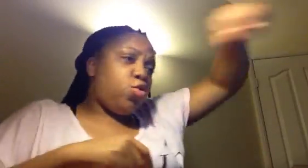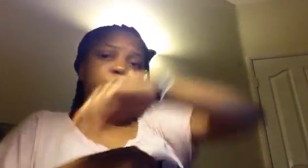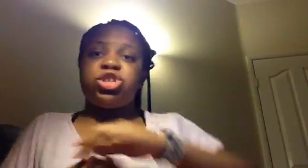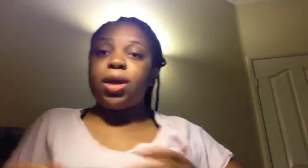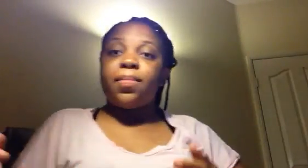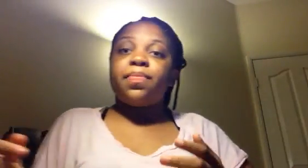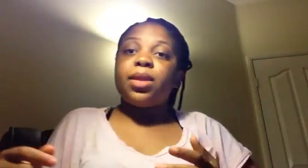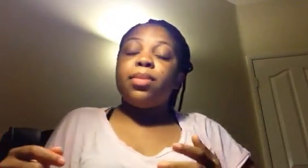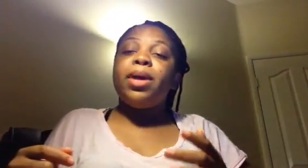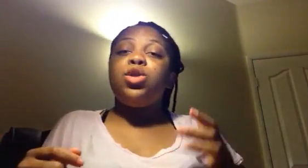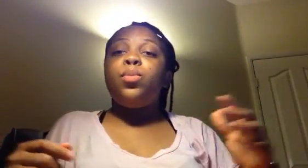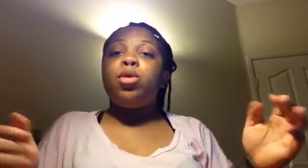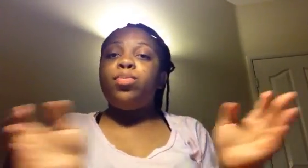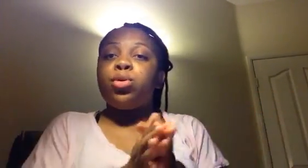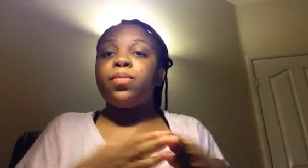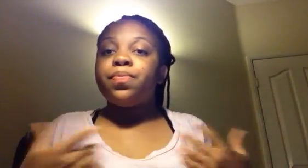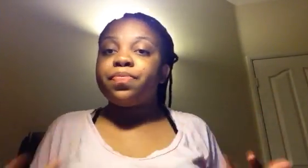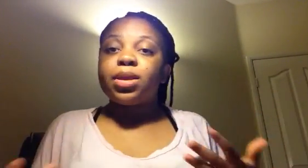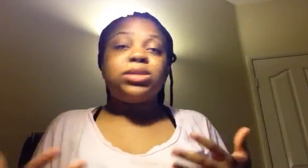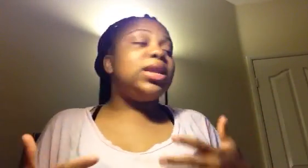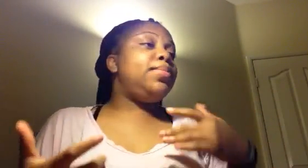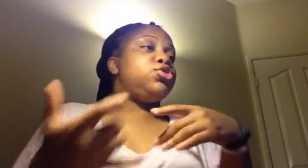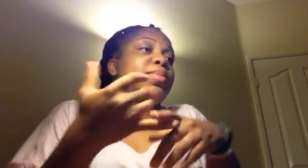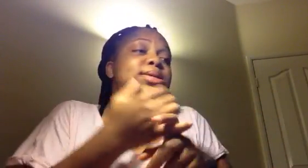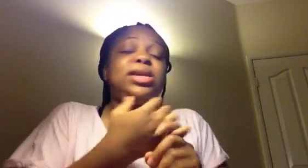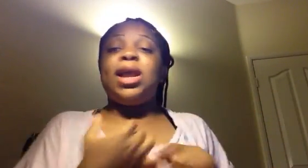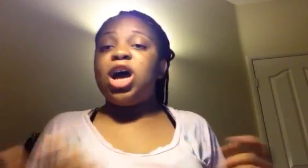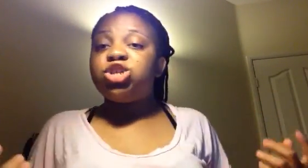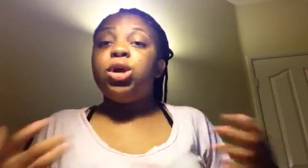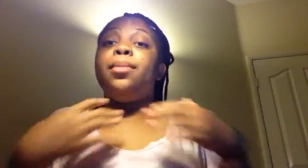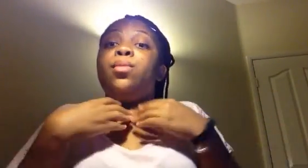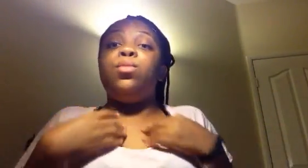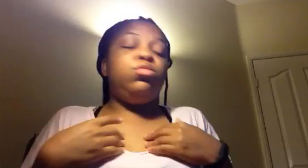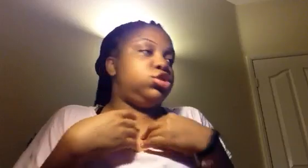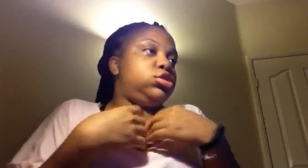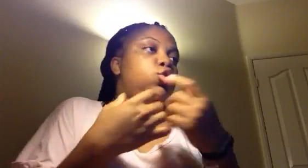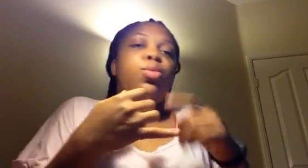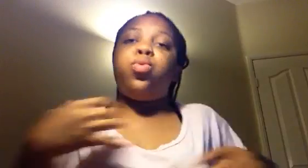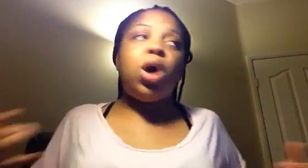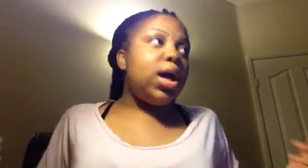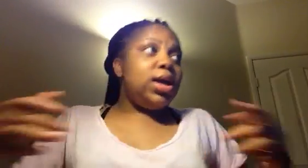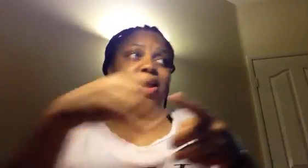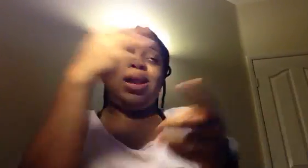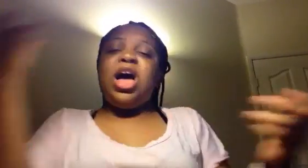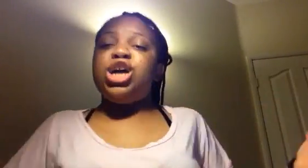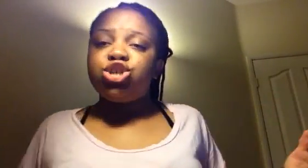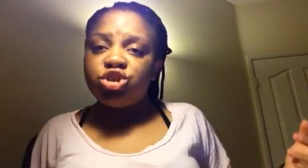le crochet. Mais il ne peut plus. Je ne sais pas si c'est l'âge, le poids, l'âge,